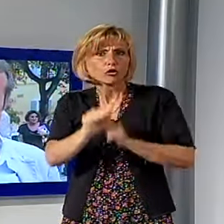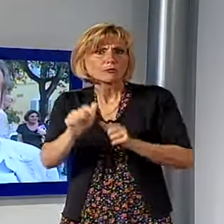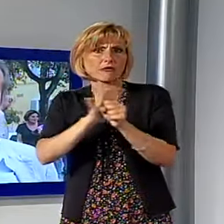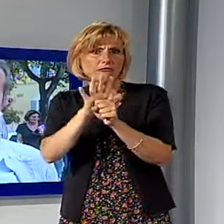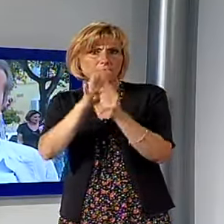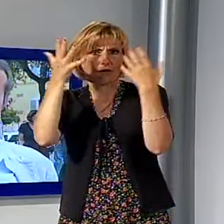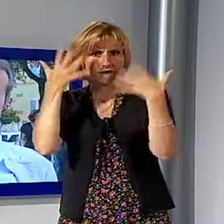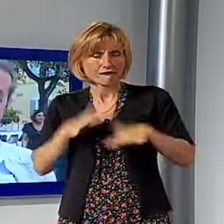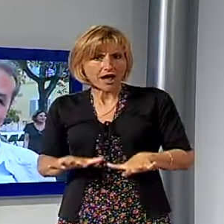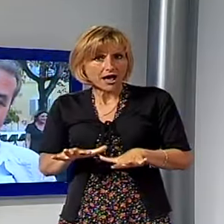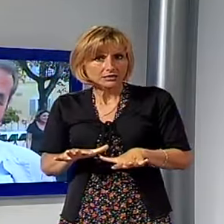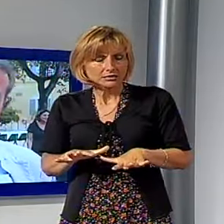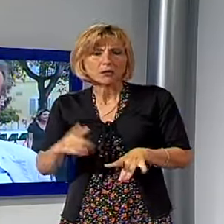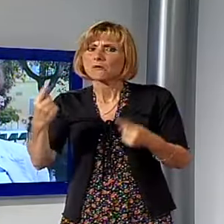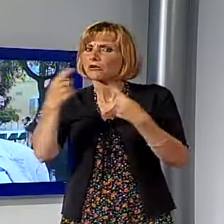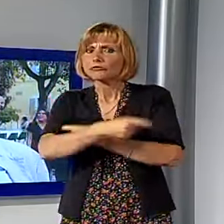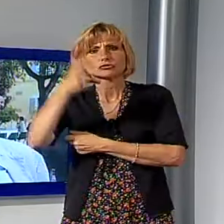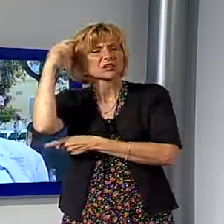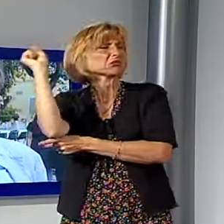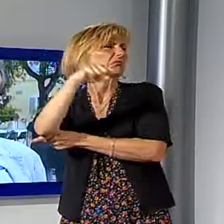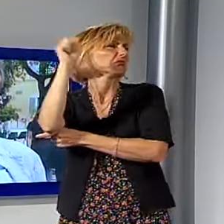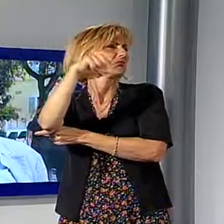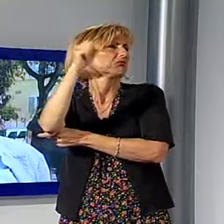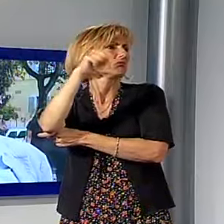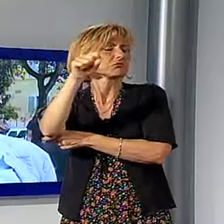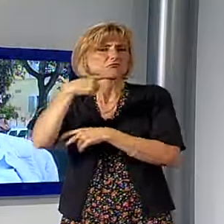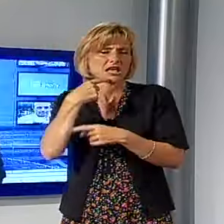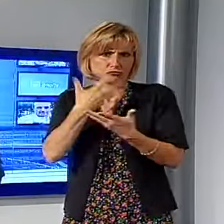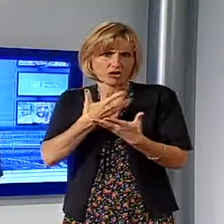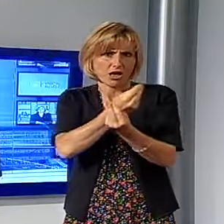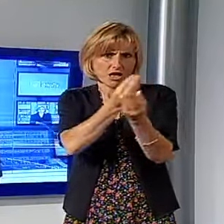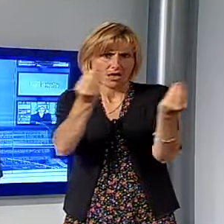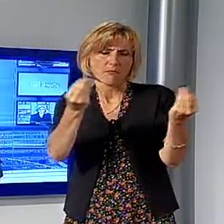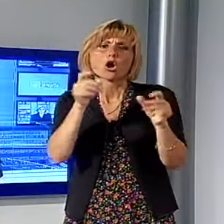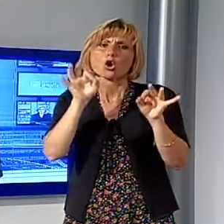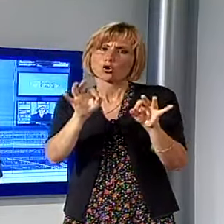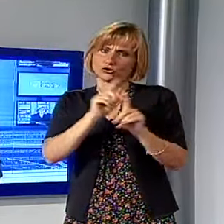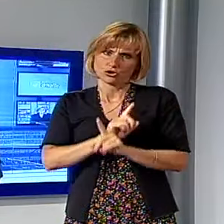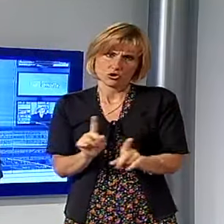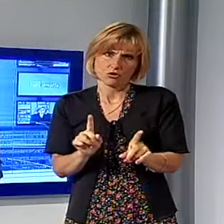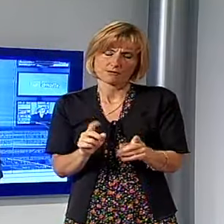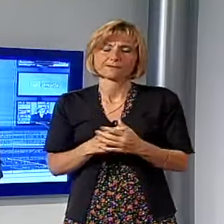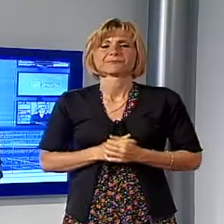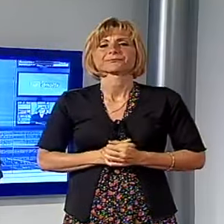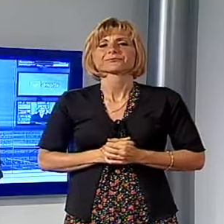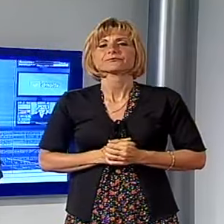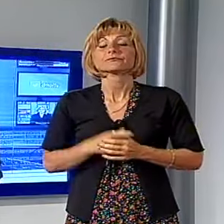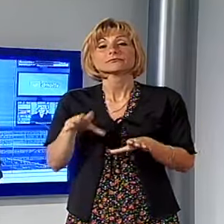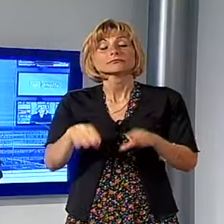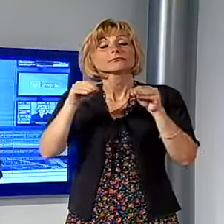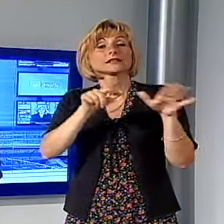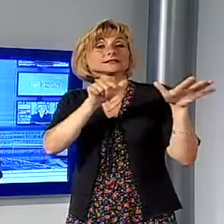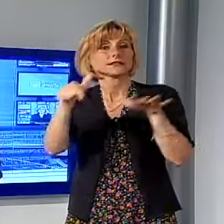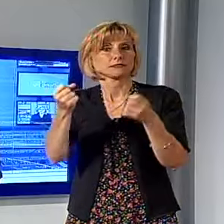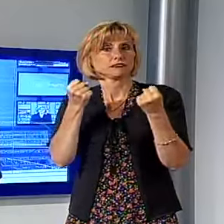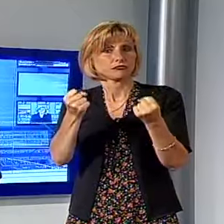probabilmente abbiamo altri casi ma non così clamorosi. E inizia una settimana intensa